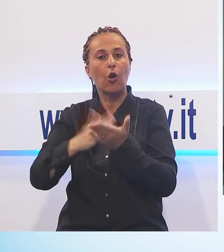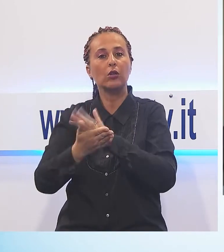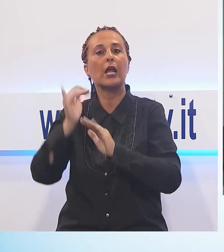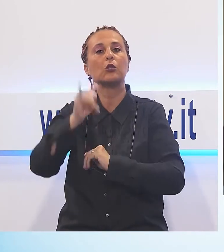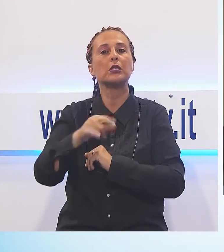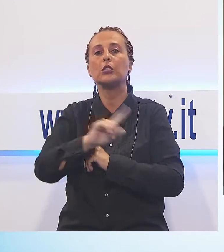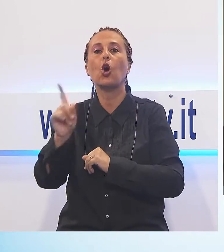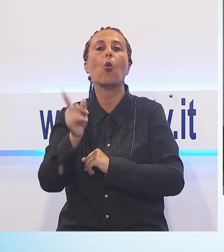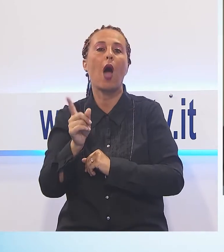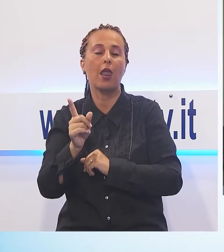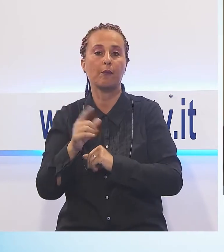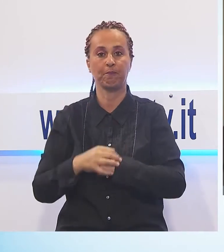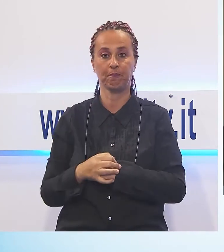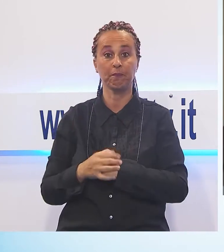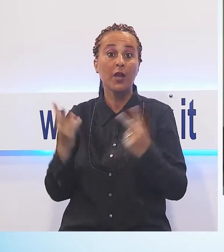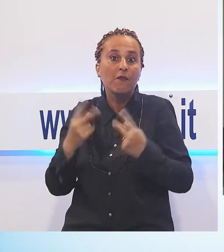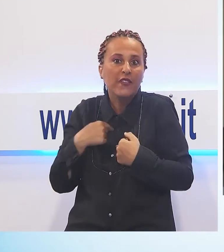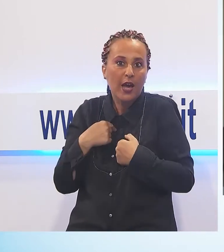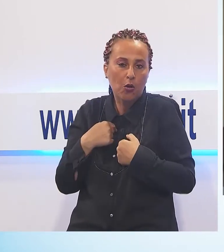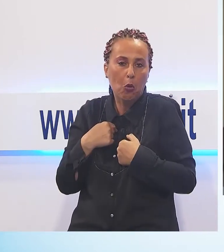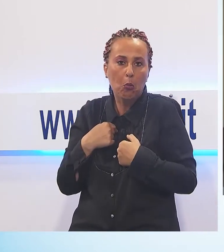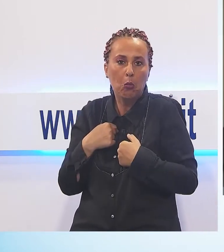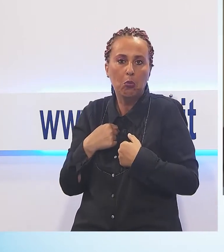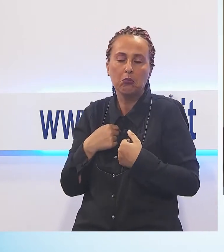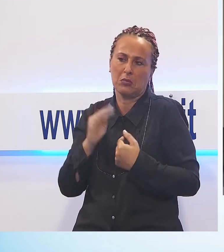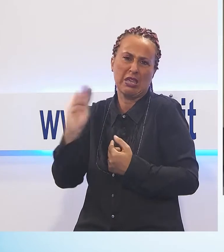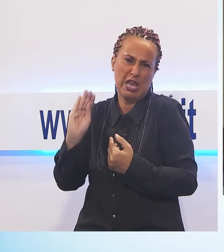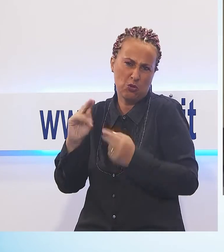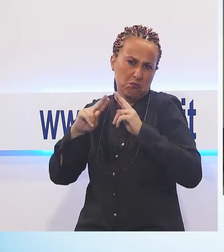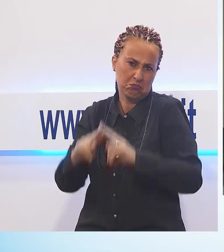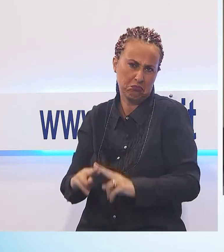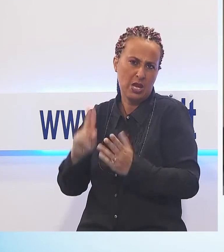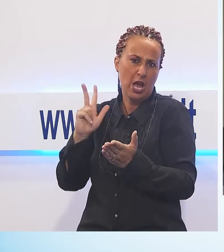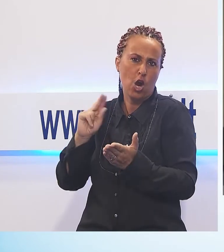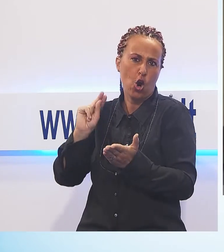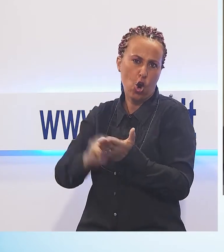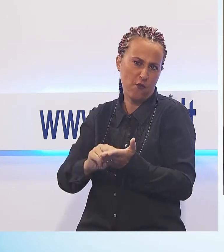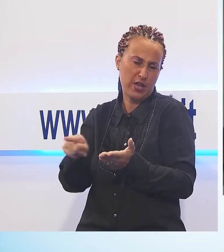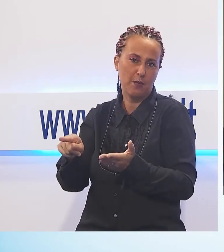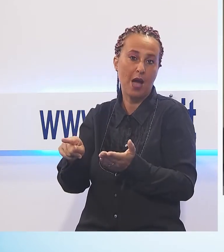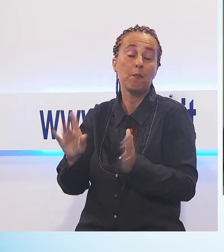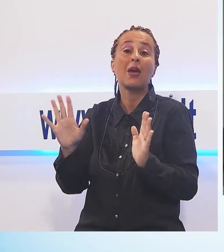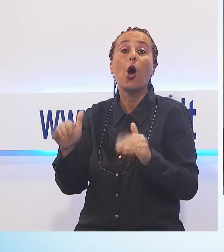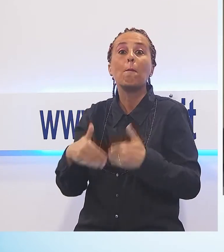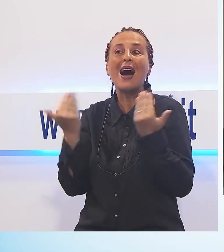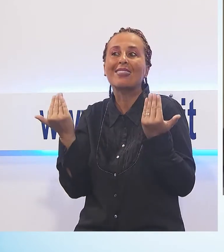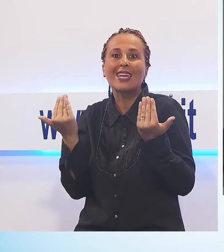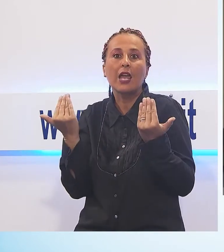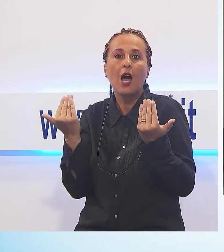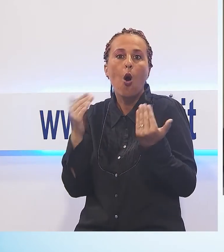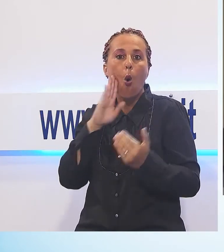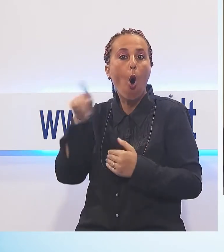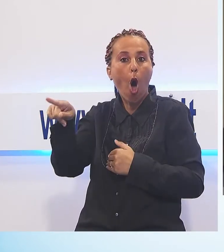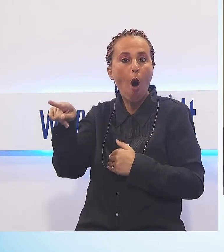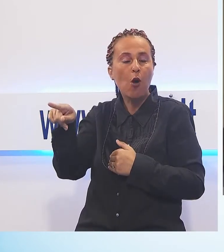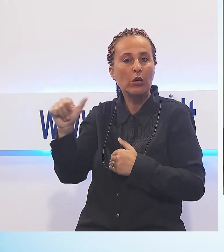chiederò di restare, però ho sottolineato questa mattina che alla presentazione del sottoscritto e il signor Simoni era assente.